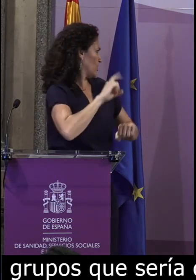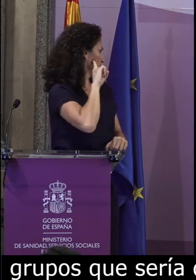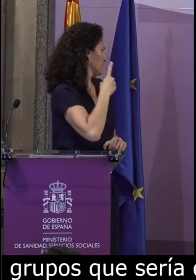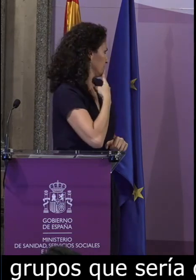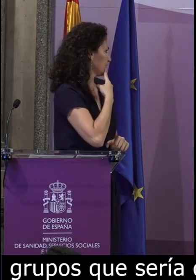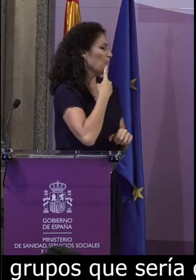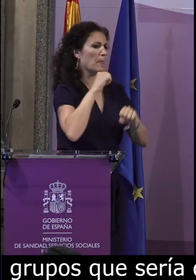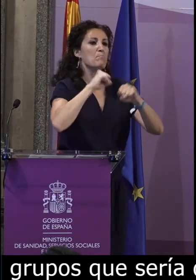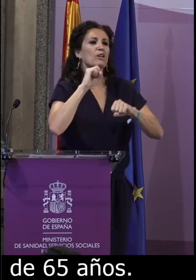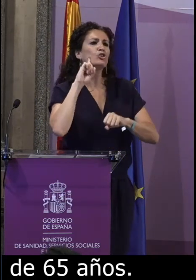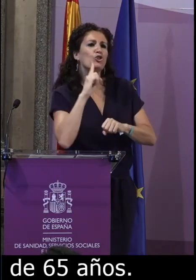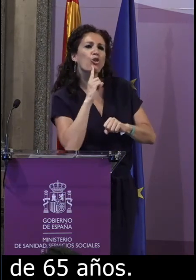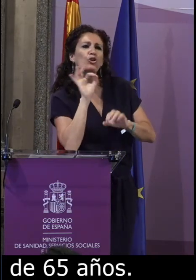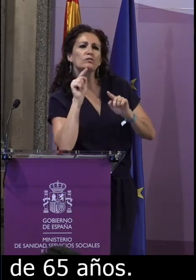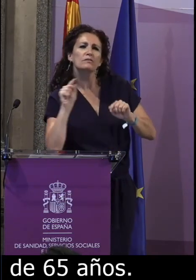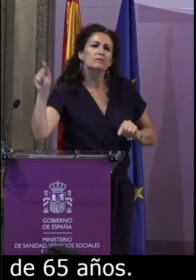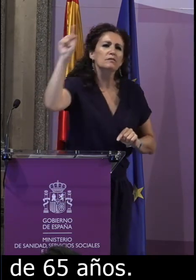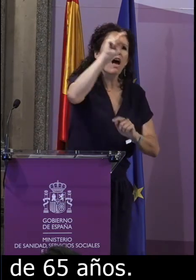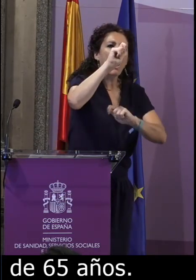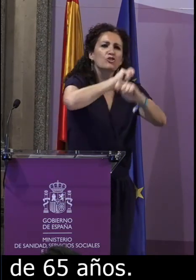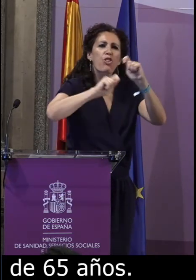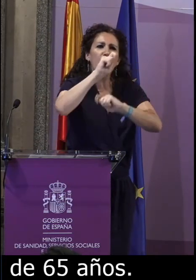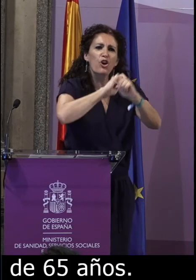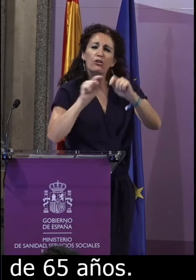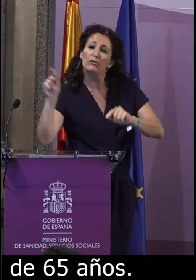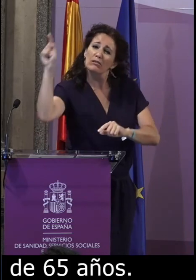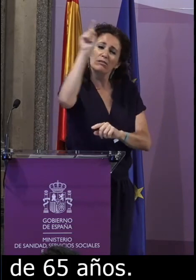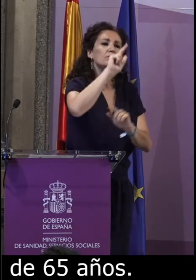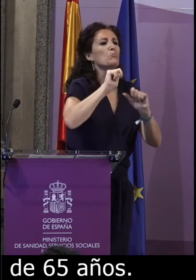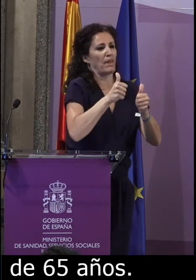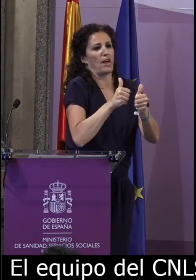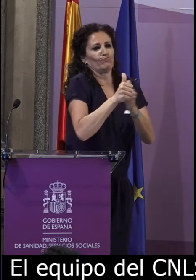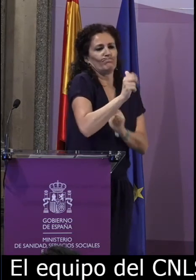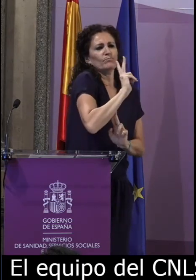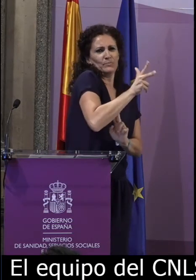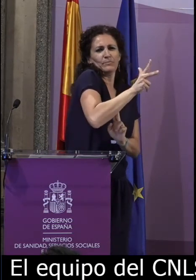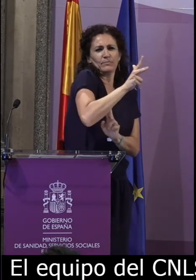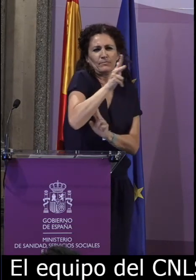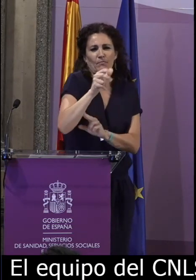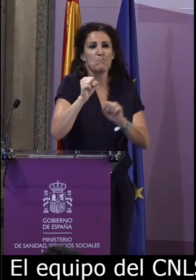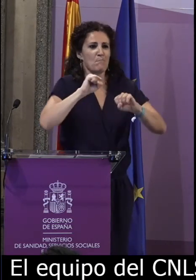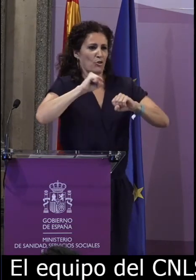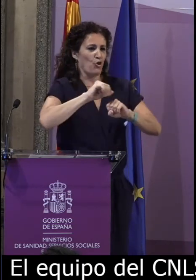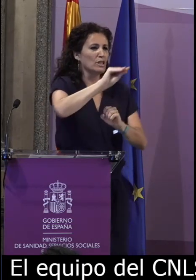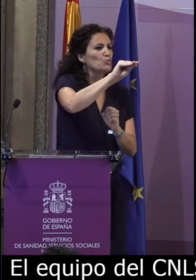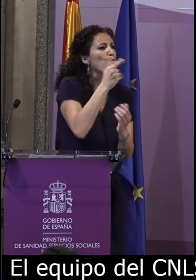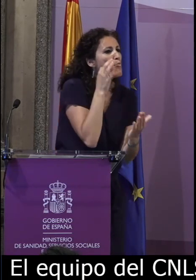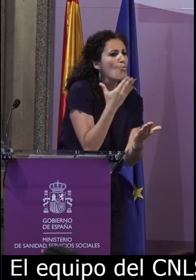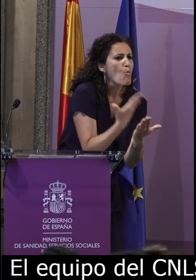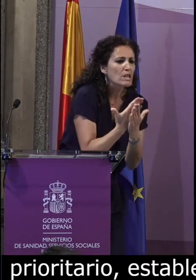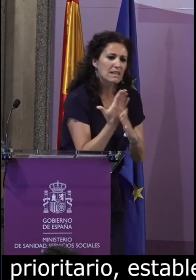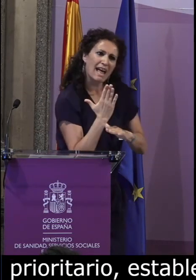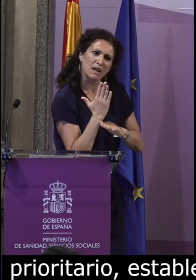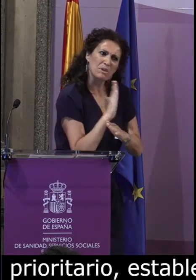El equipo del CENELSE hemos pensado como prioritario establecer la primera grabación en la franja de edad del grupo de más